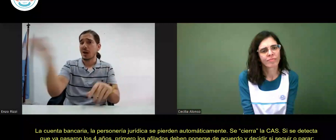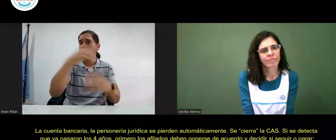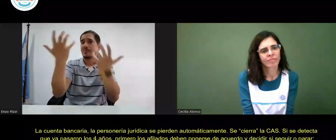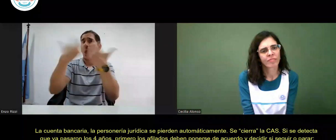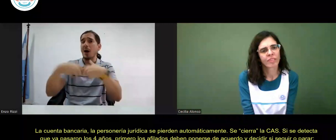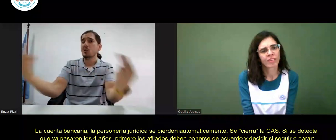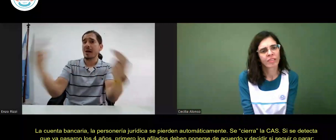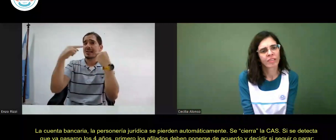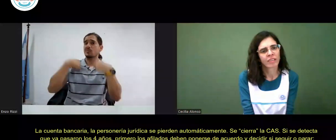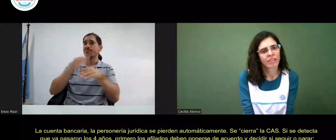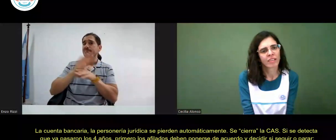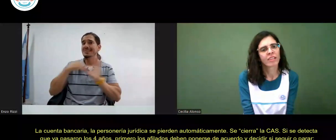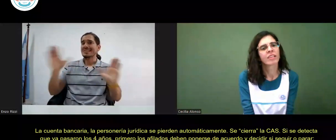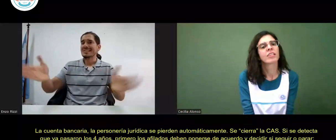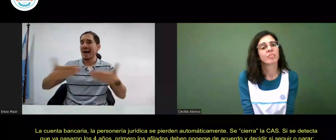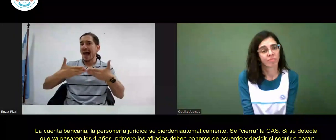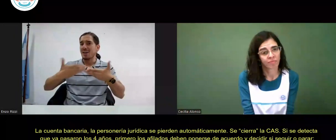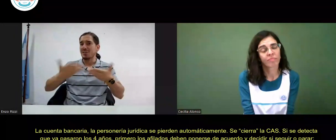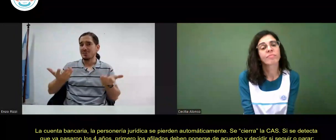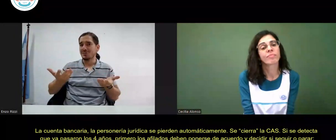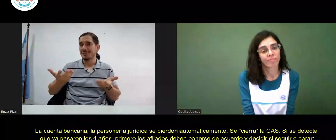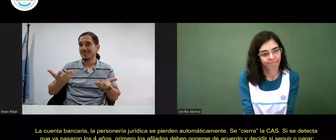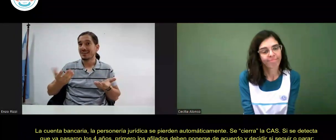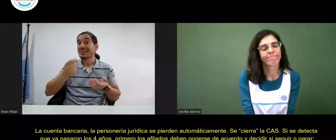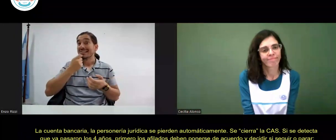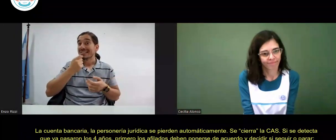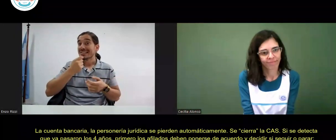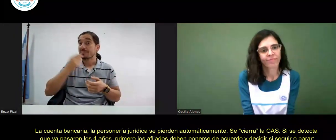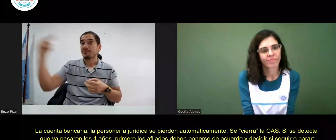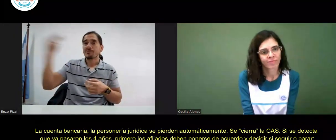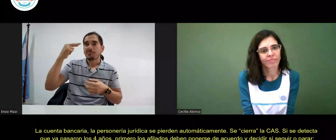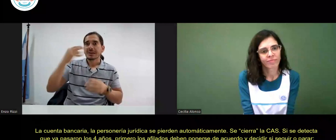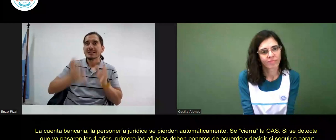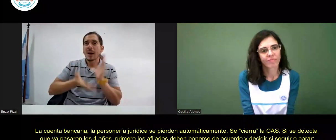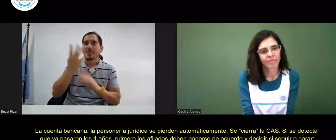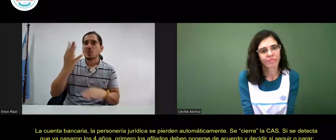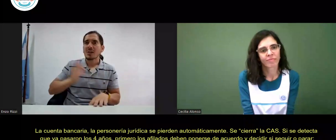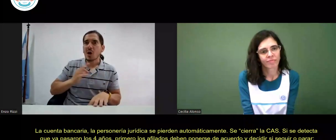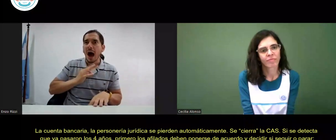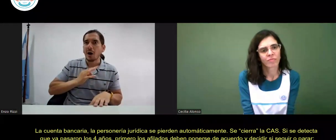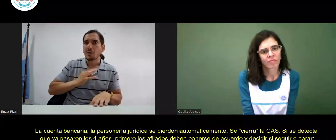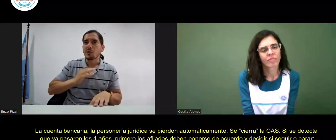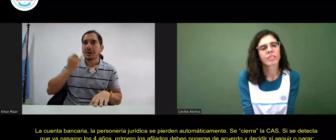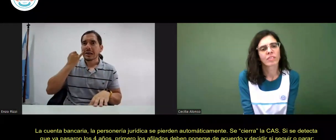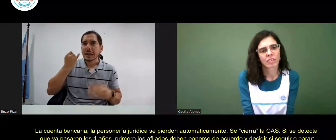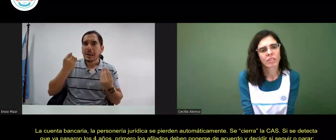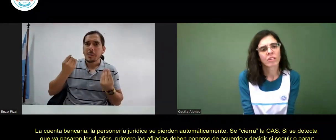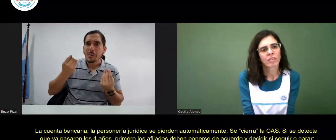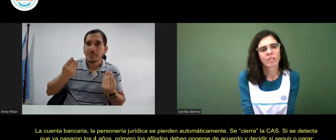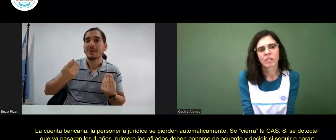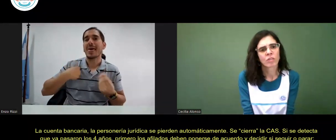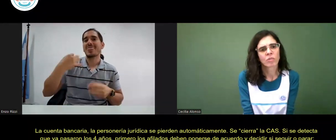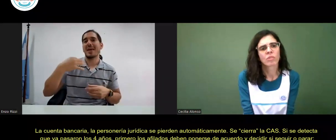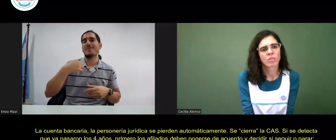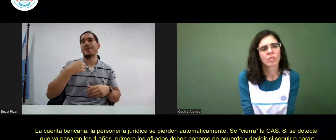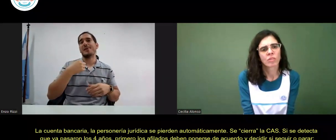La cuenta bancaria, la personería jurídica, se pierden automáticamente. Se cierra la CAS. Si se